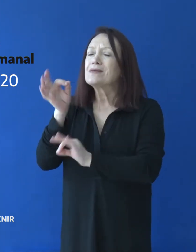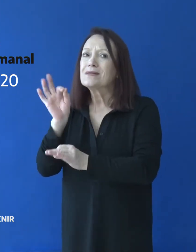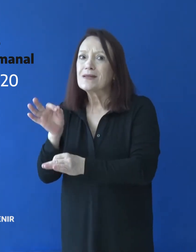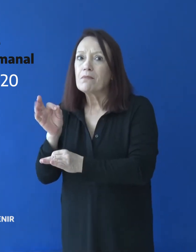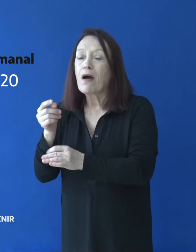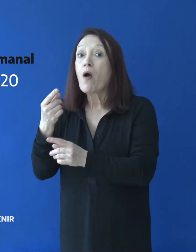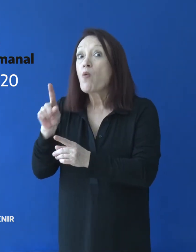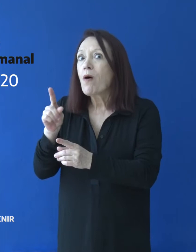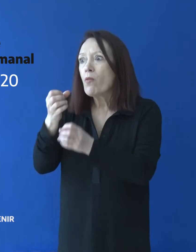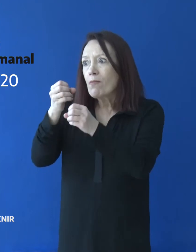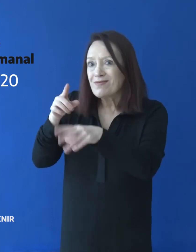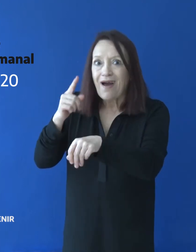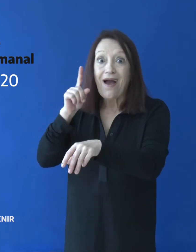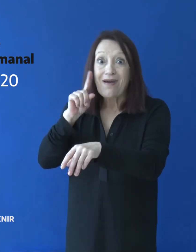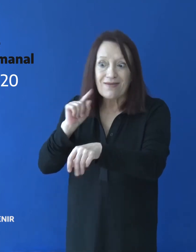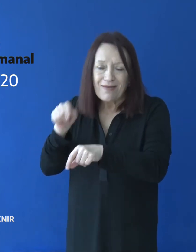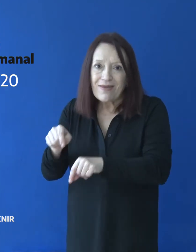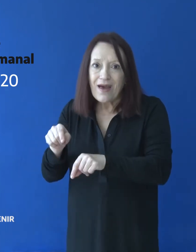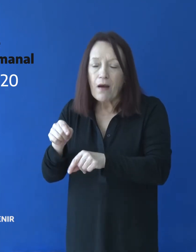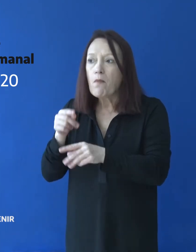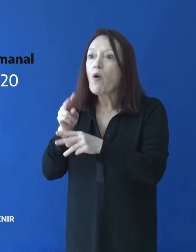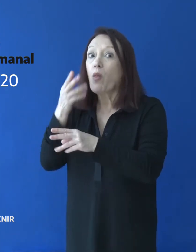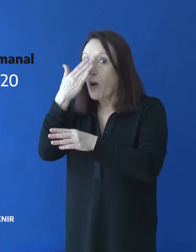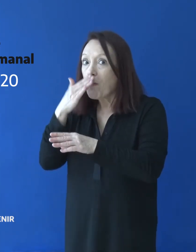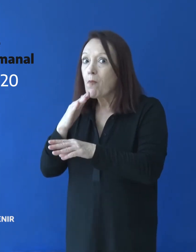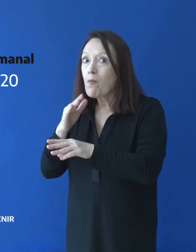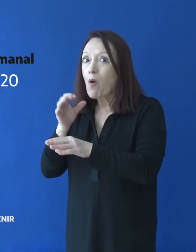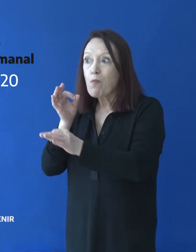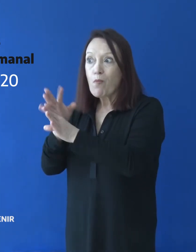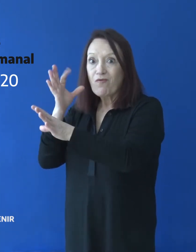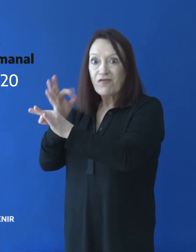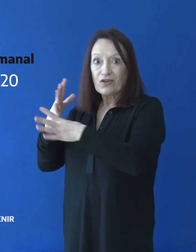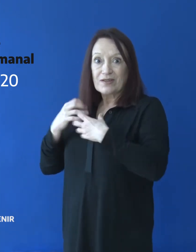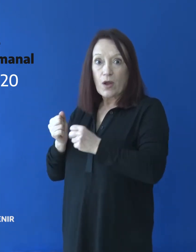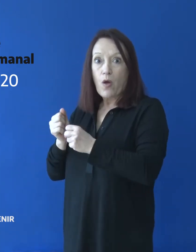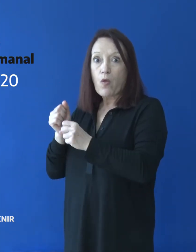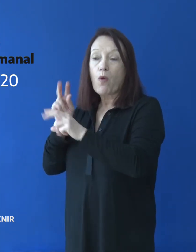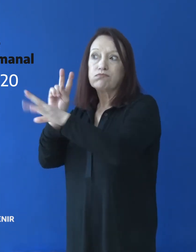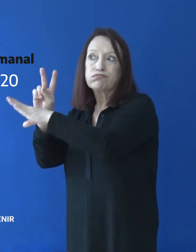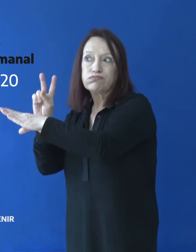sepas que a partir de ese momento vas a tener el seguimiento de un médico o personal de salud.